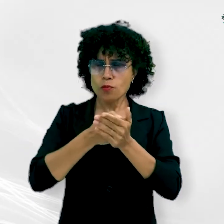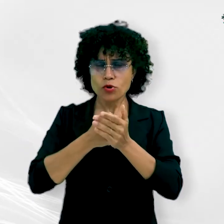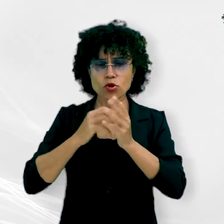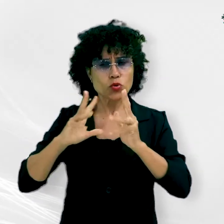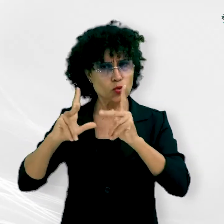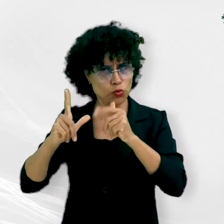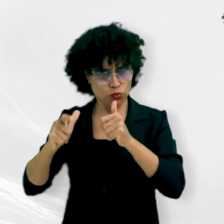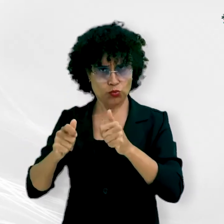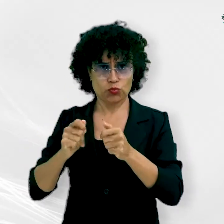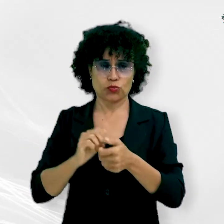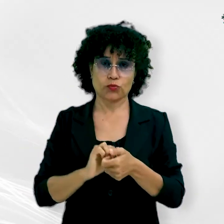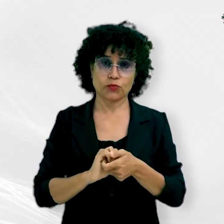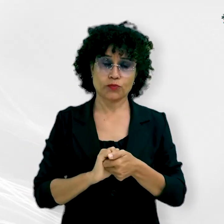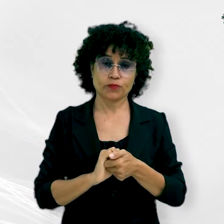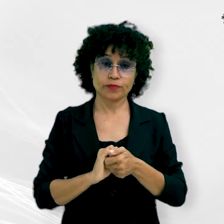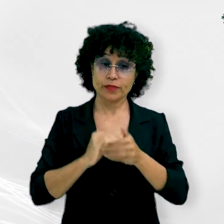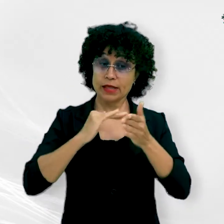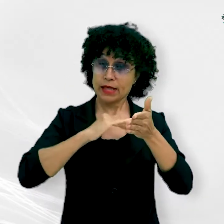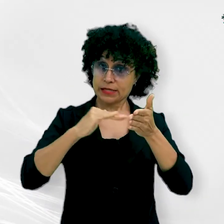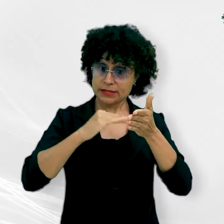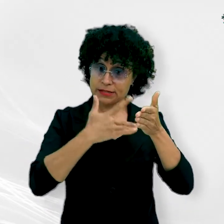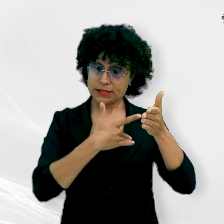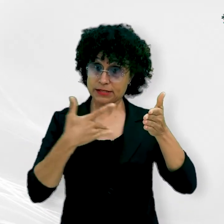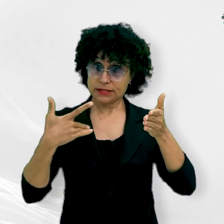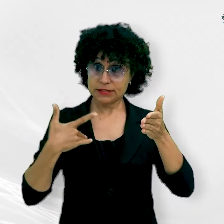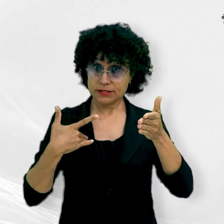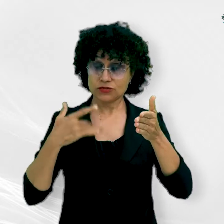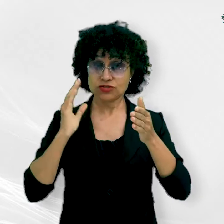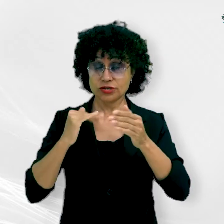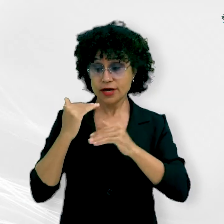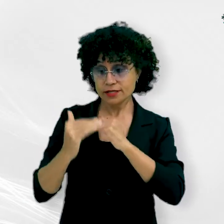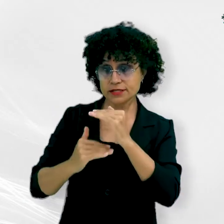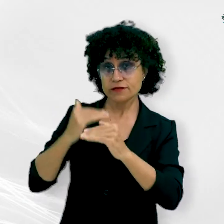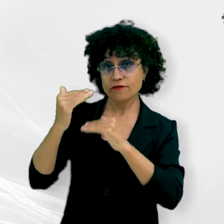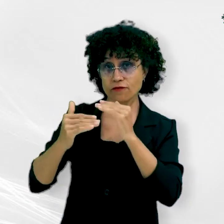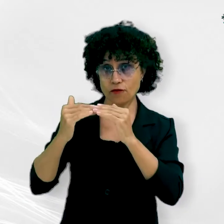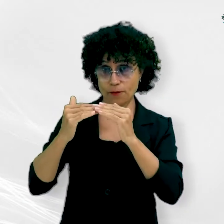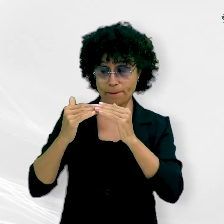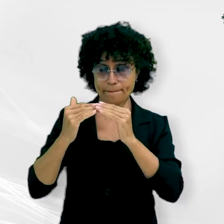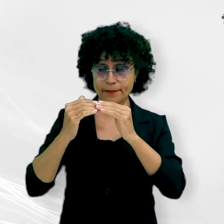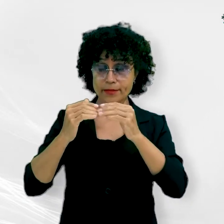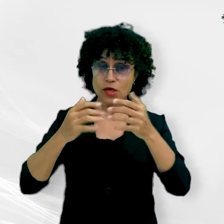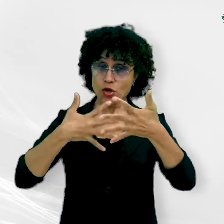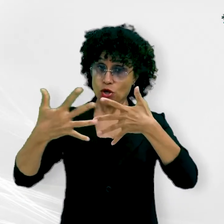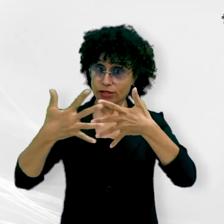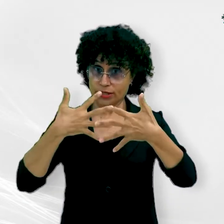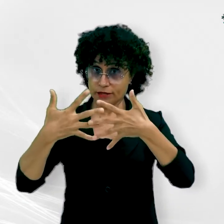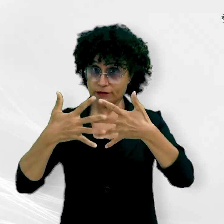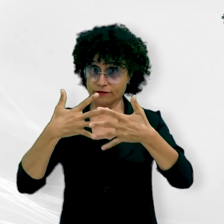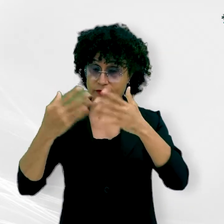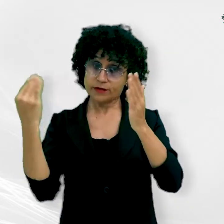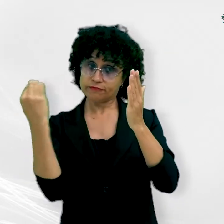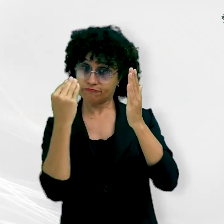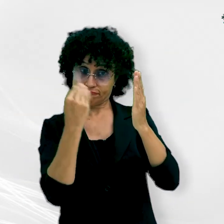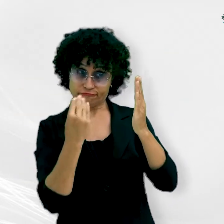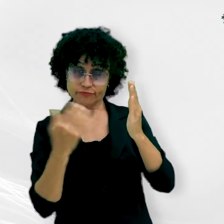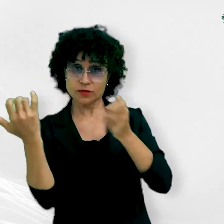cumpriu em sua integralidade. A Secretaria de Saúde já desenvolveu um portal de transparência, cuja base de dados